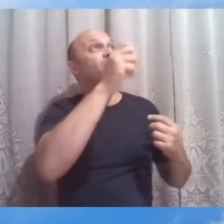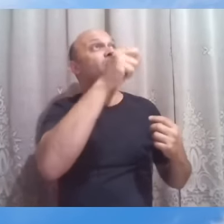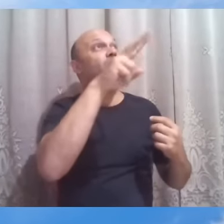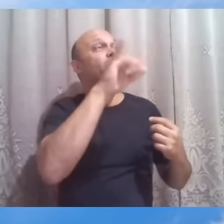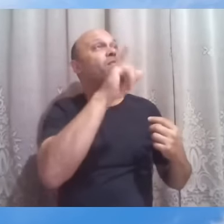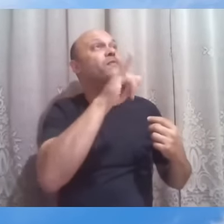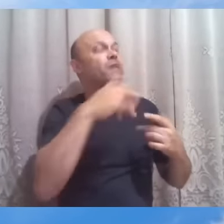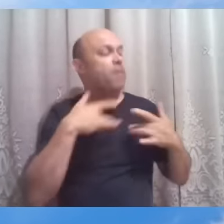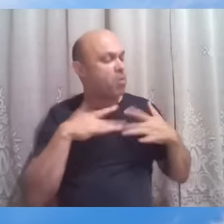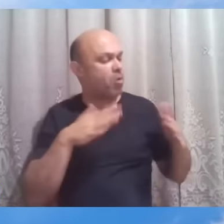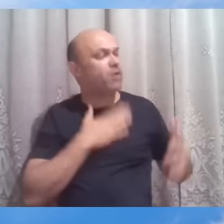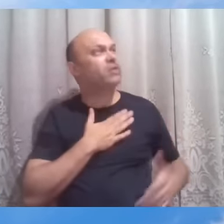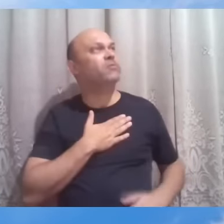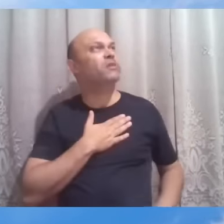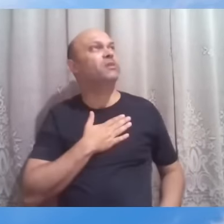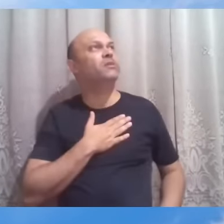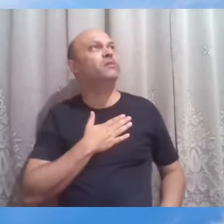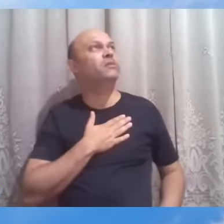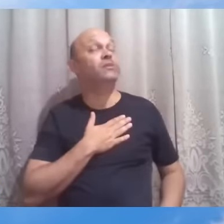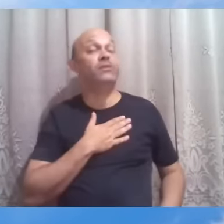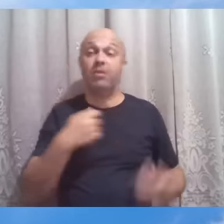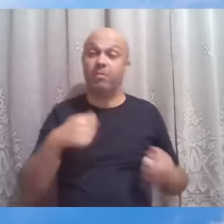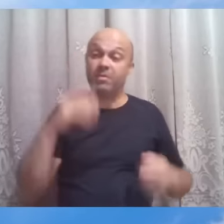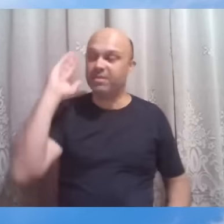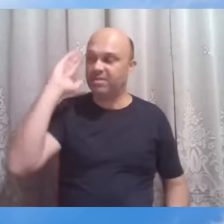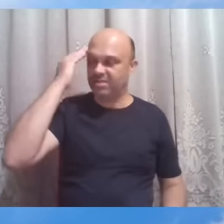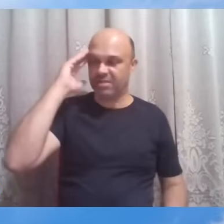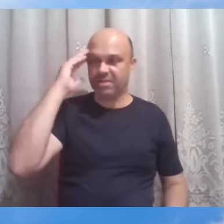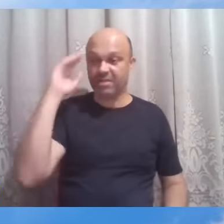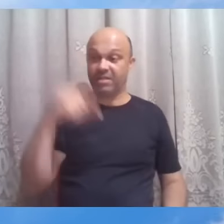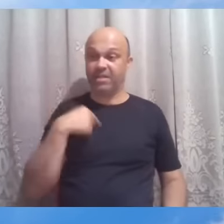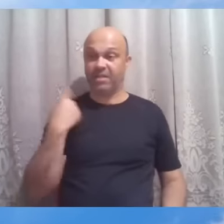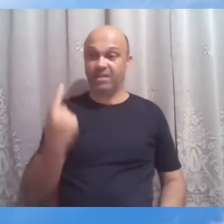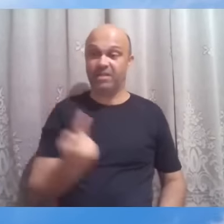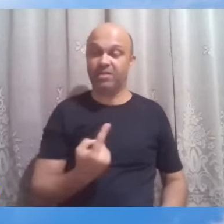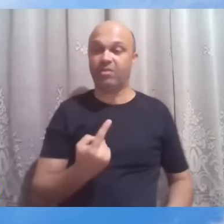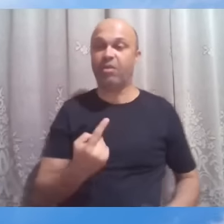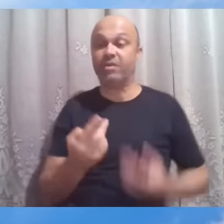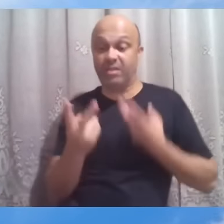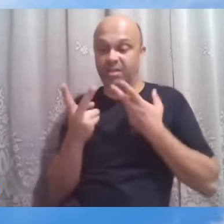Então é preciso entendermos que muitas vezes estaremos nós na condição dessa mulher.